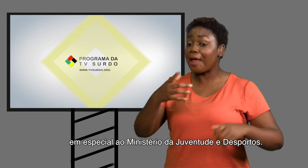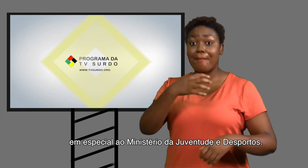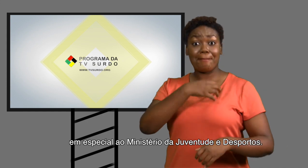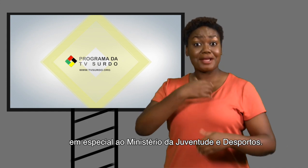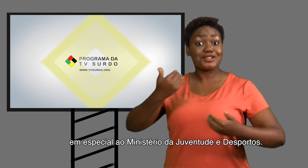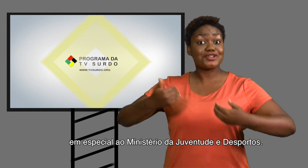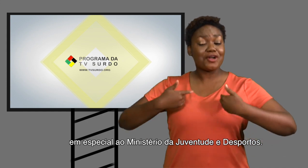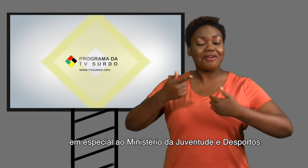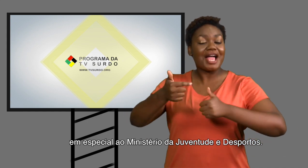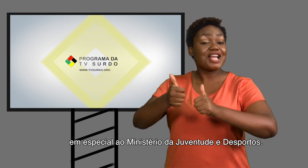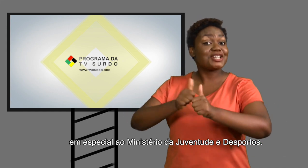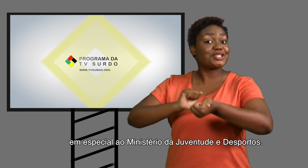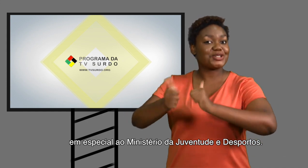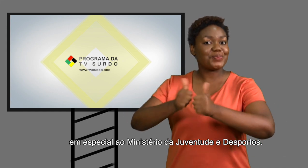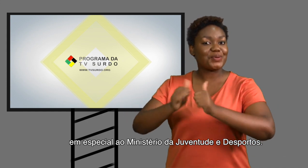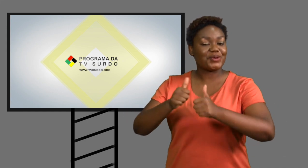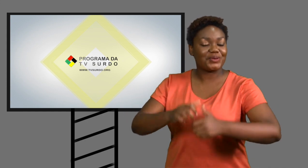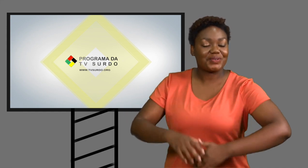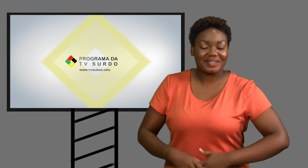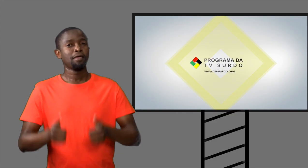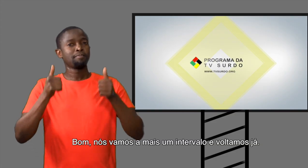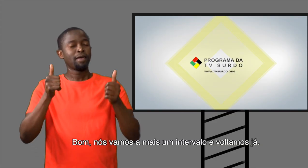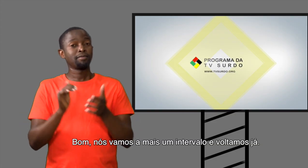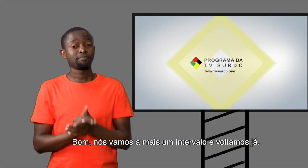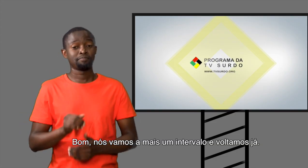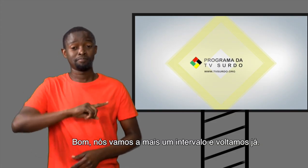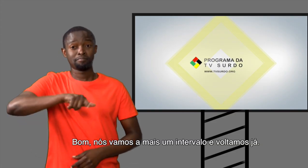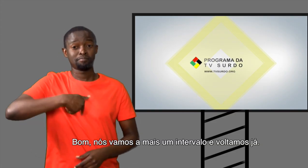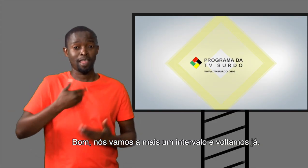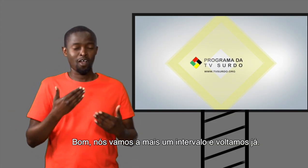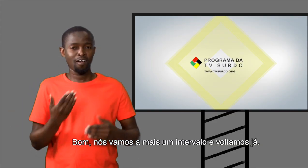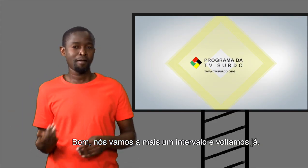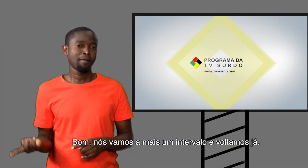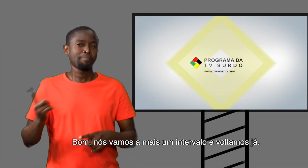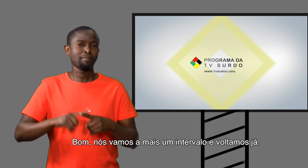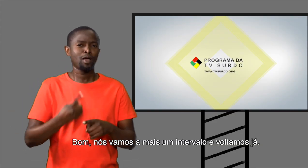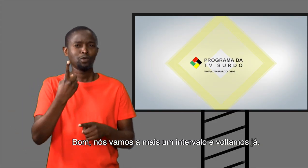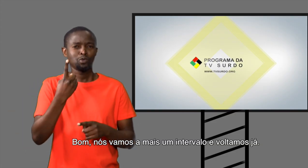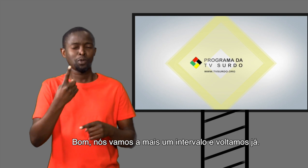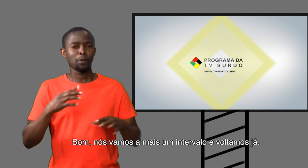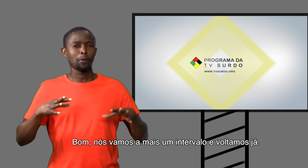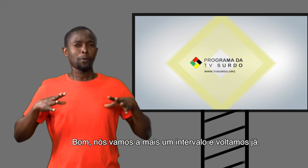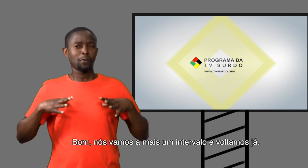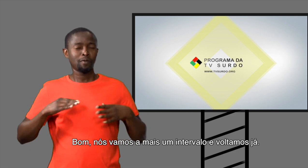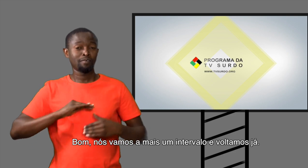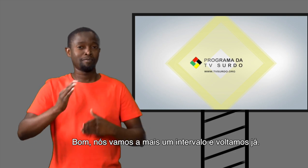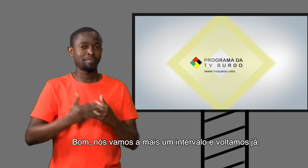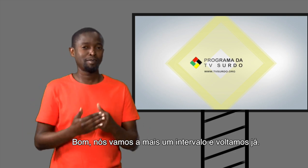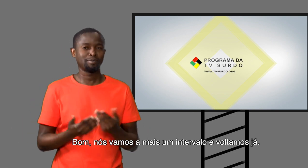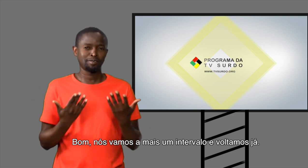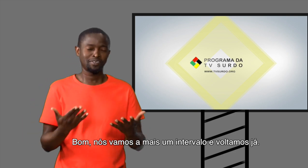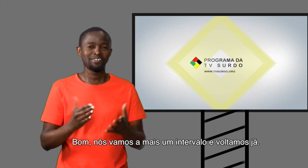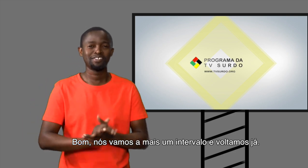Juventude e de Esportes. Bom, nós vamos a mais um intervalo e voltamos já.